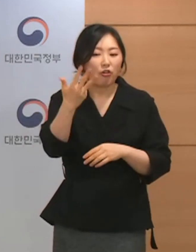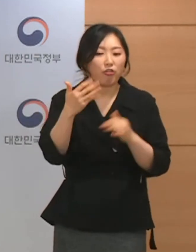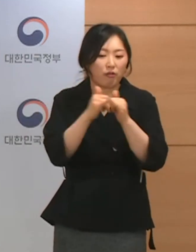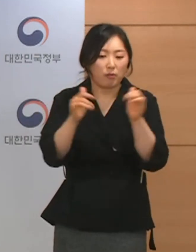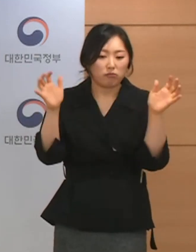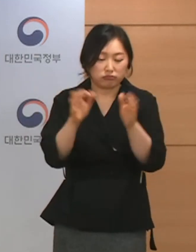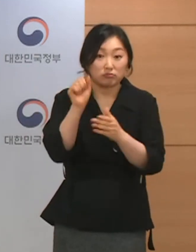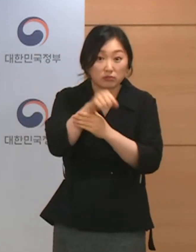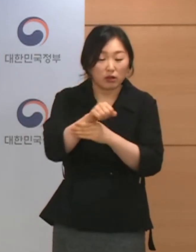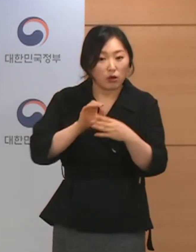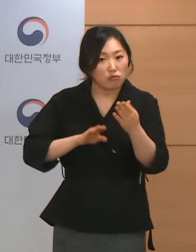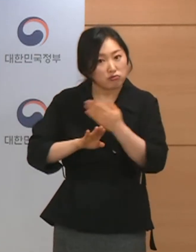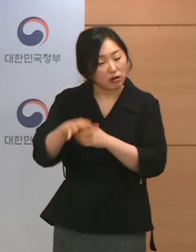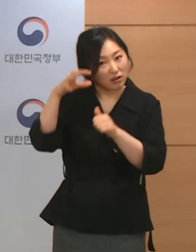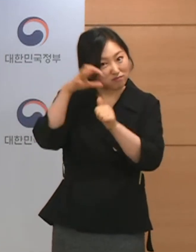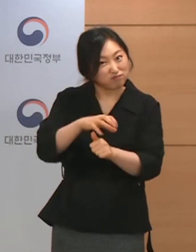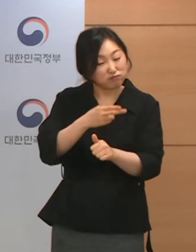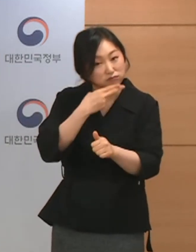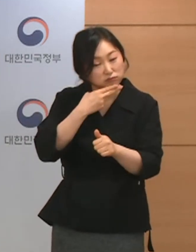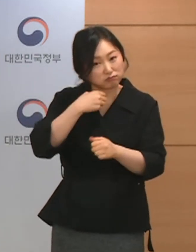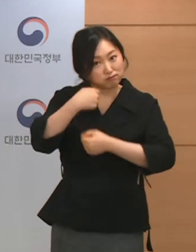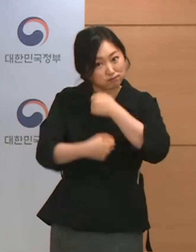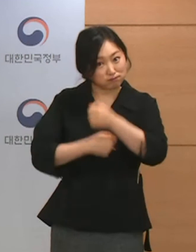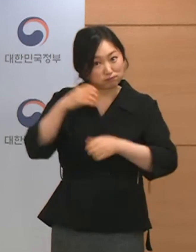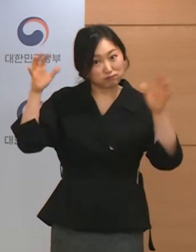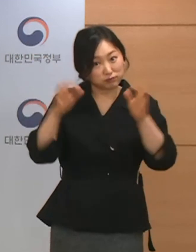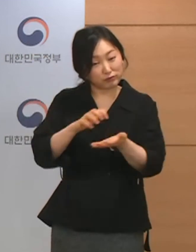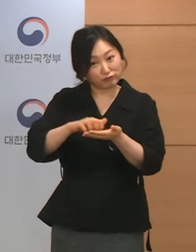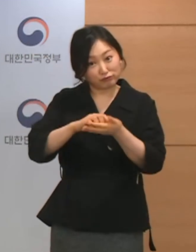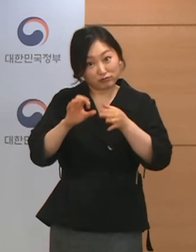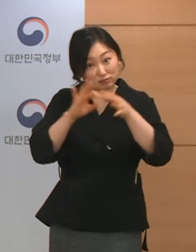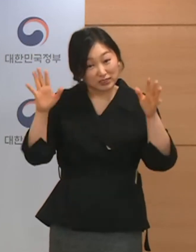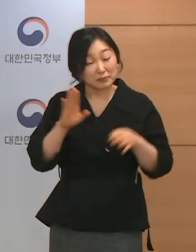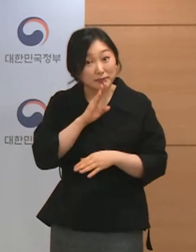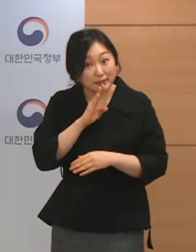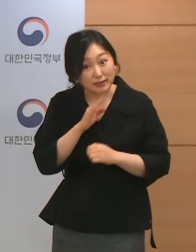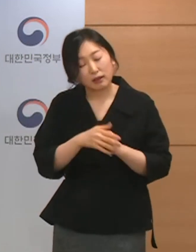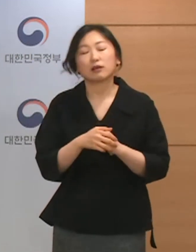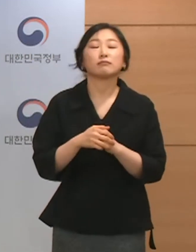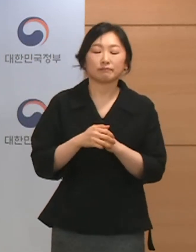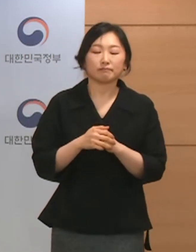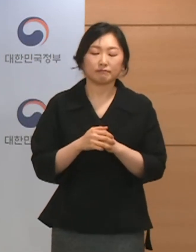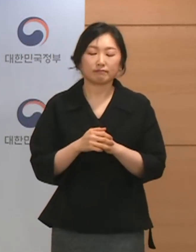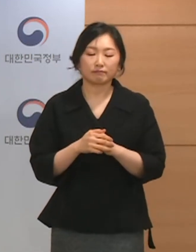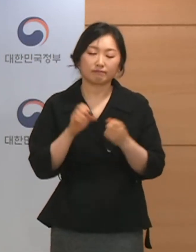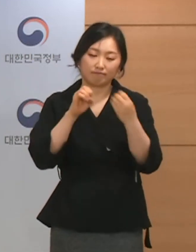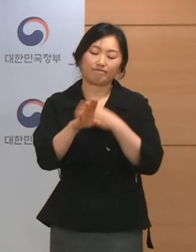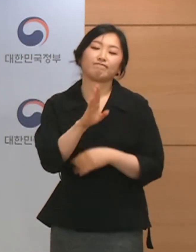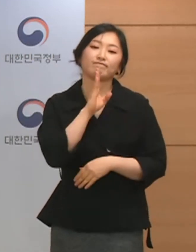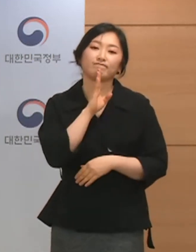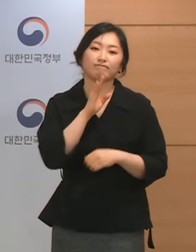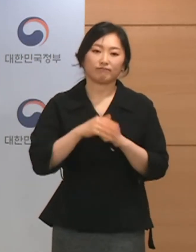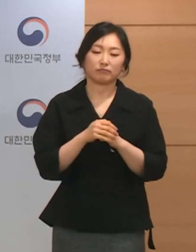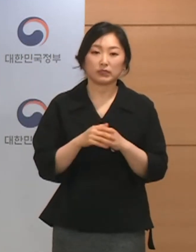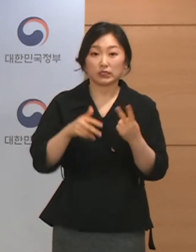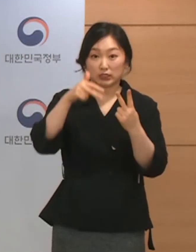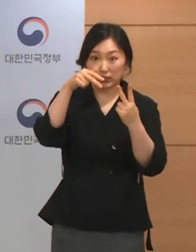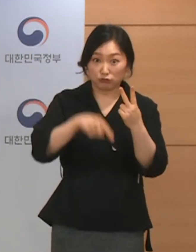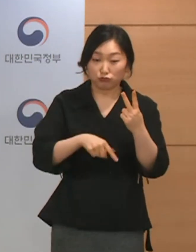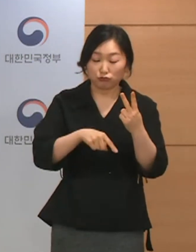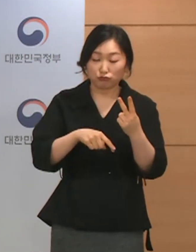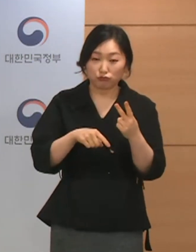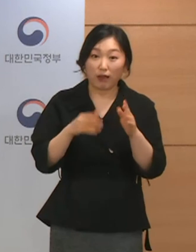인원 제한이 사라지는 것인지 확인차 여쭙니다. 네 기본적으로 그러합니다. 다만 이후 2주 동안의 유행